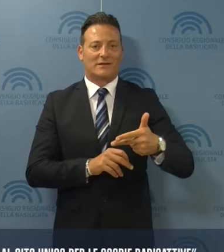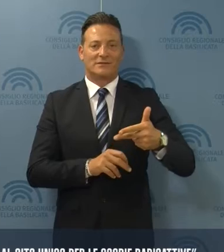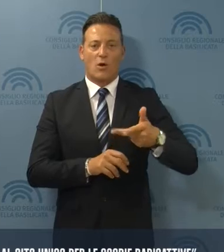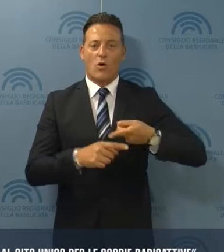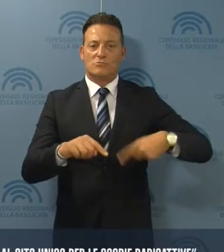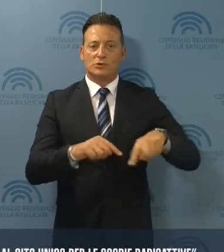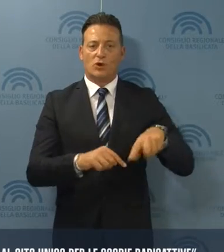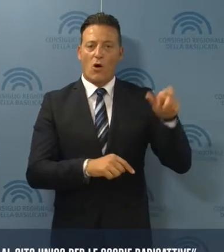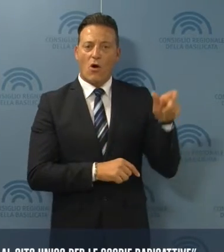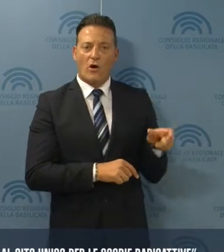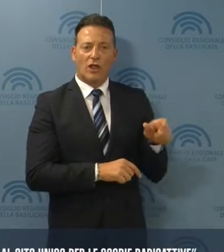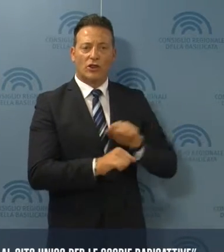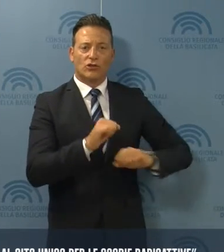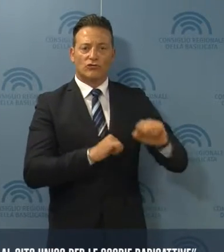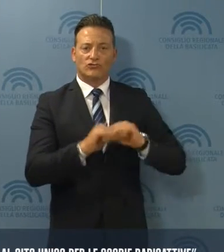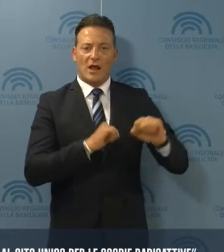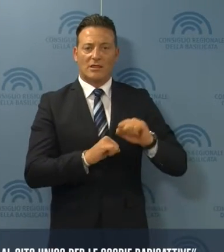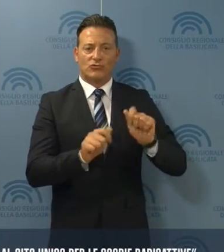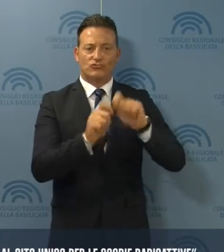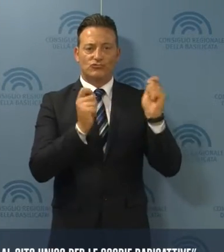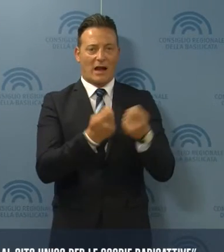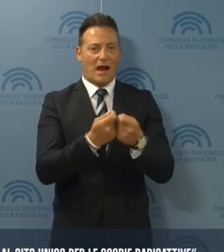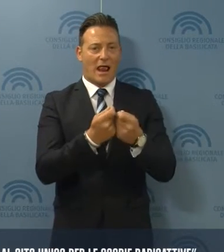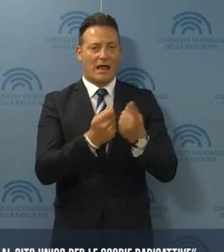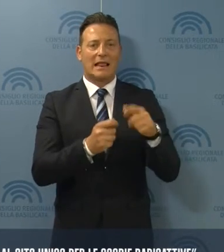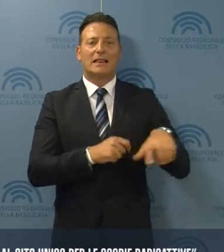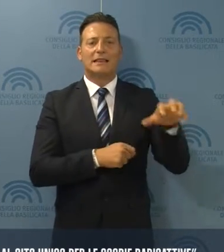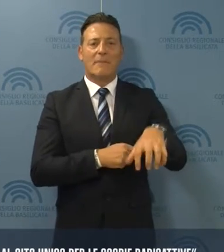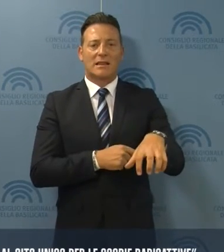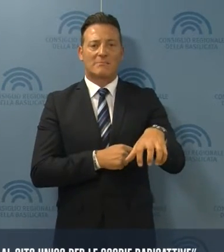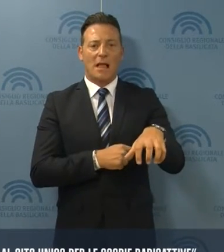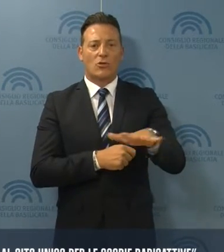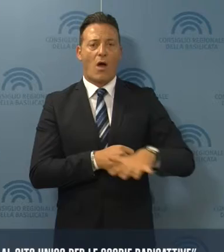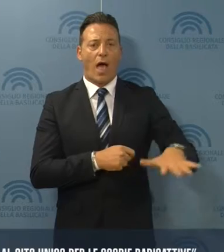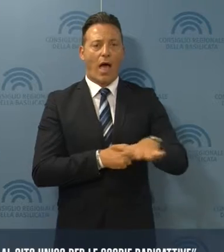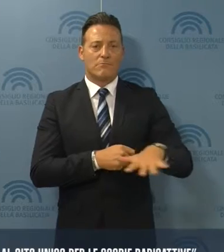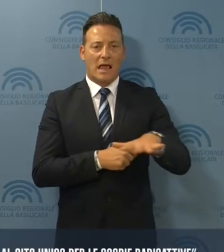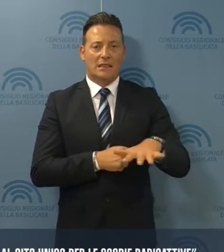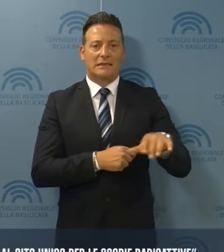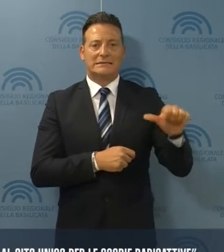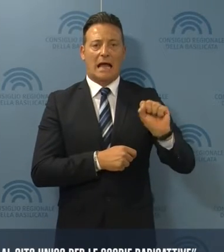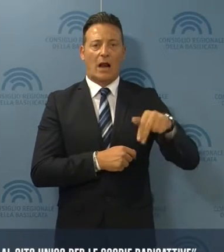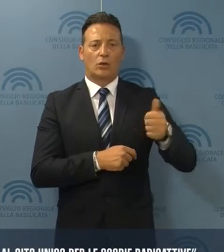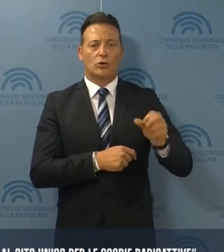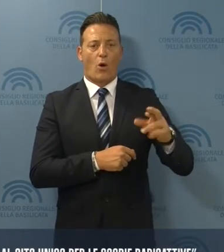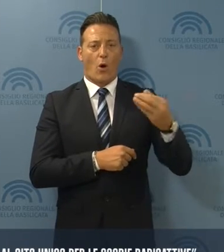commissione la dirigente generale del Dipartimento Ambiente Santoro.